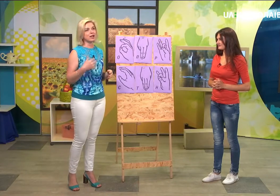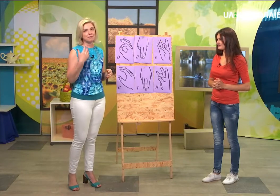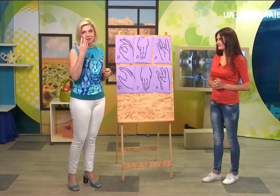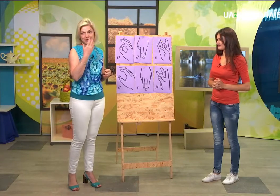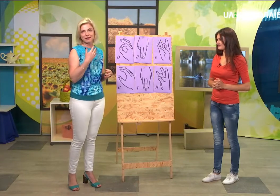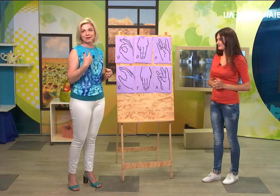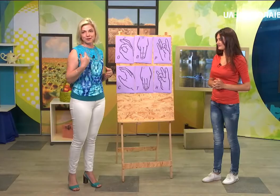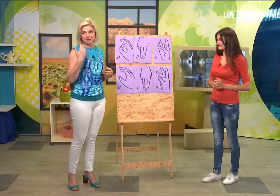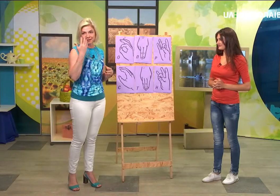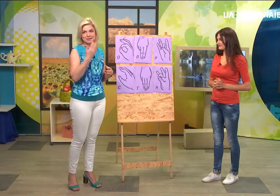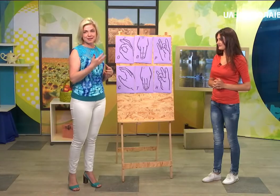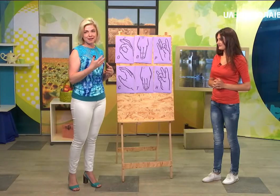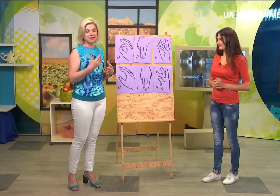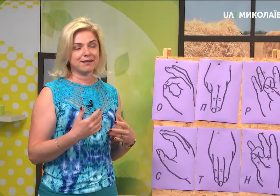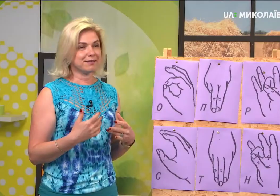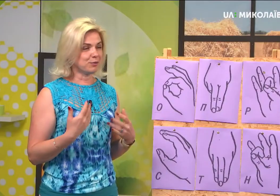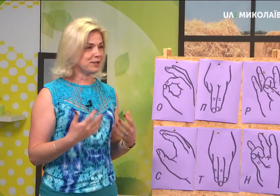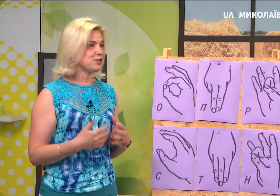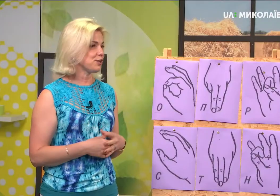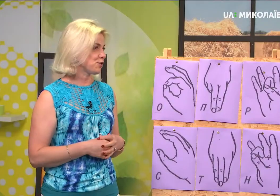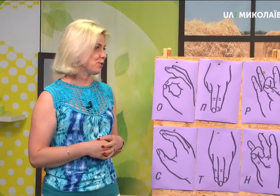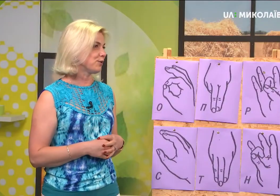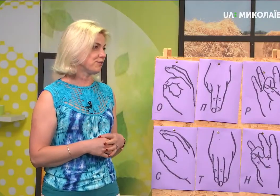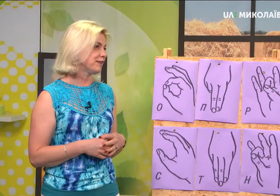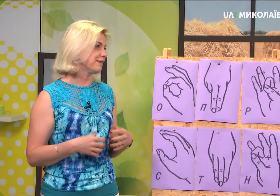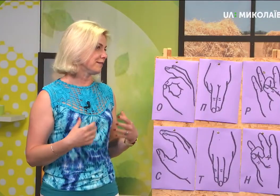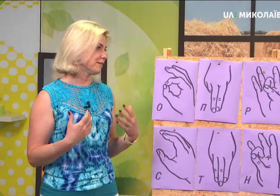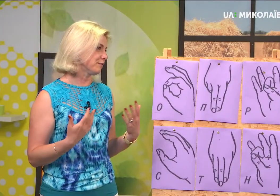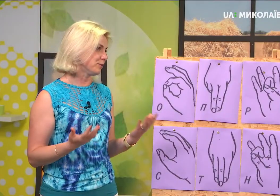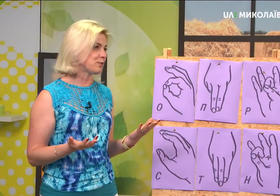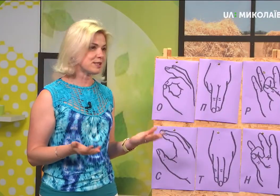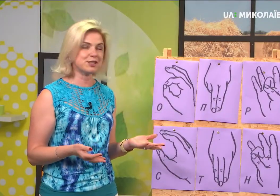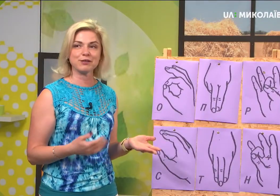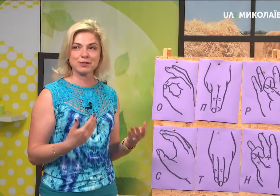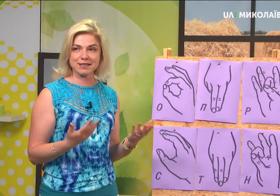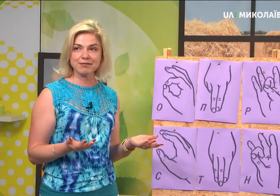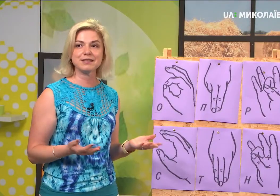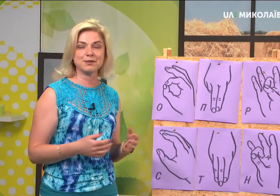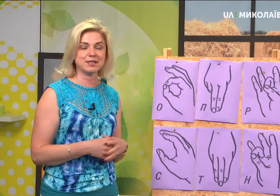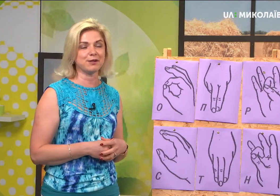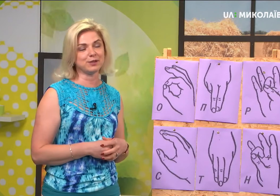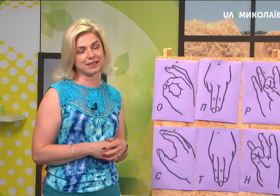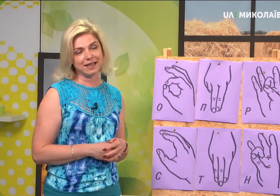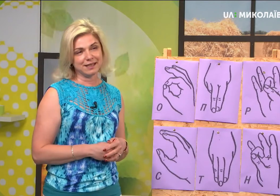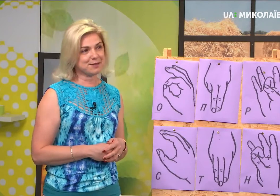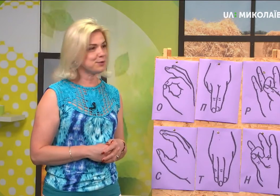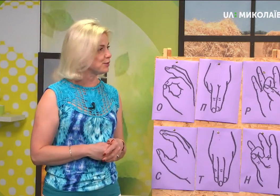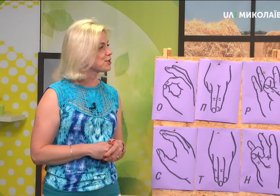міміка ліца, обличчя, що ви доброзичливо ставитесь до цієї людини. І це буде дуже